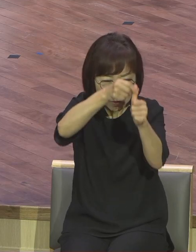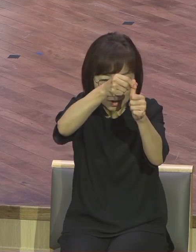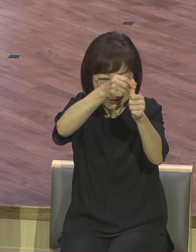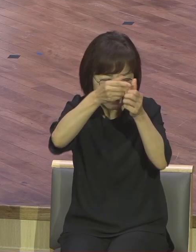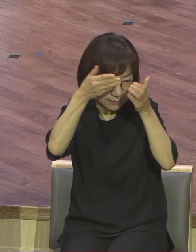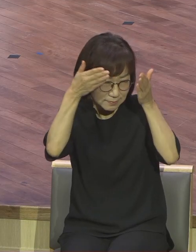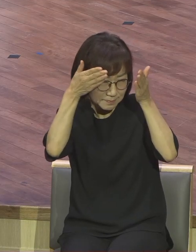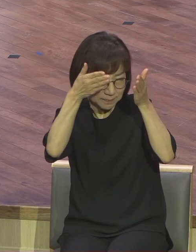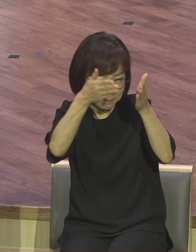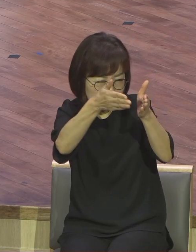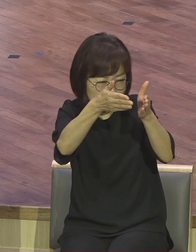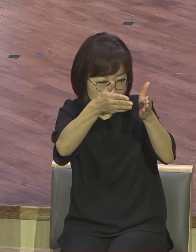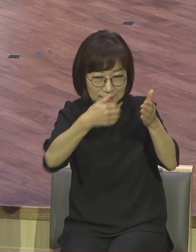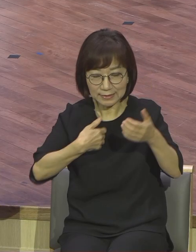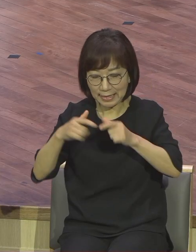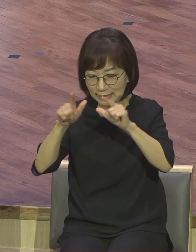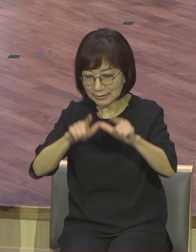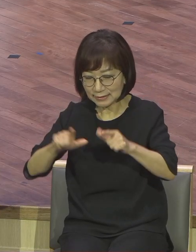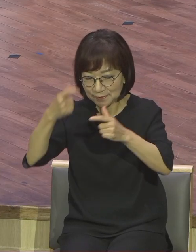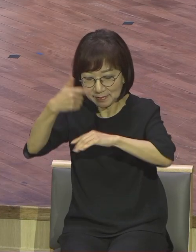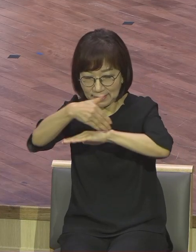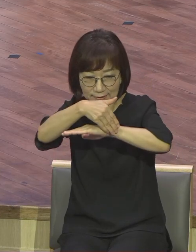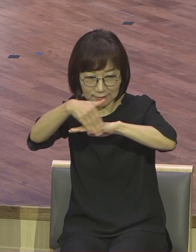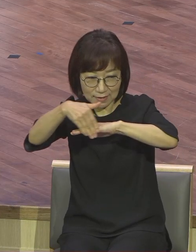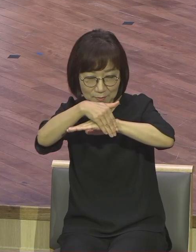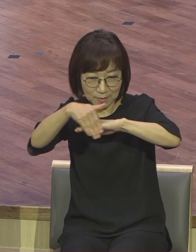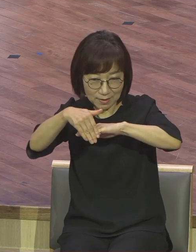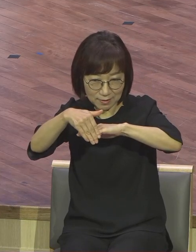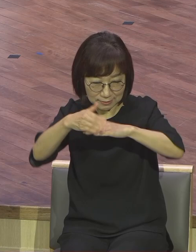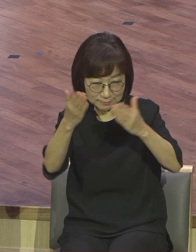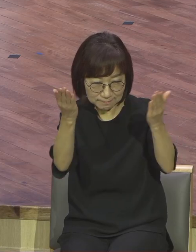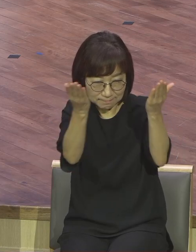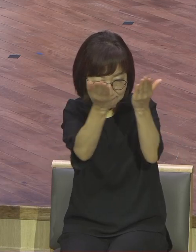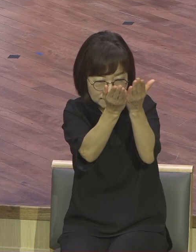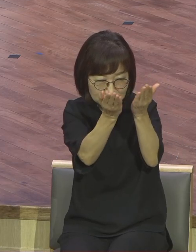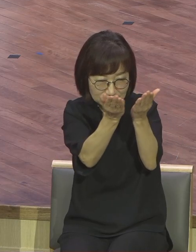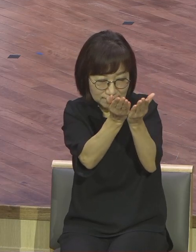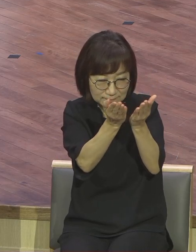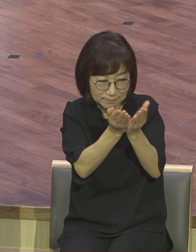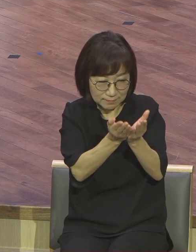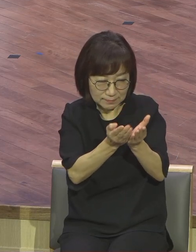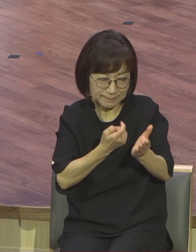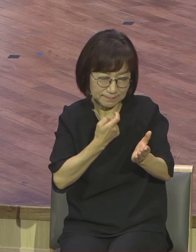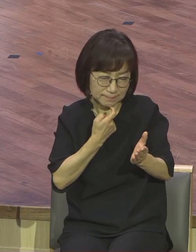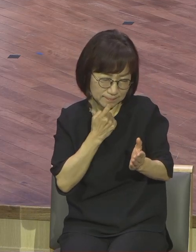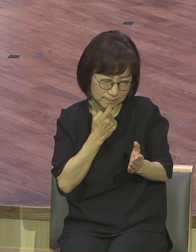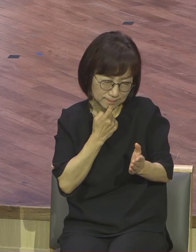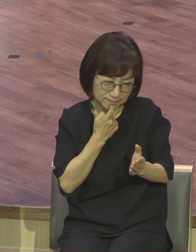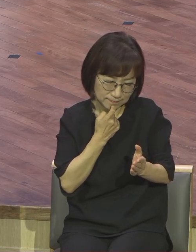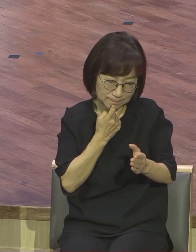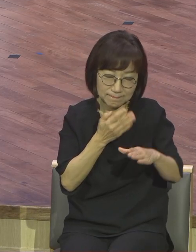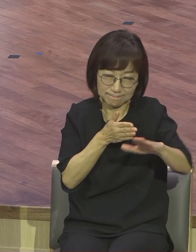인생 모든 계획을 거기에 맞추고 나가는 것. 그래서 우리가 2, 3, 7 나라 5천종조